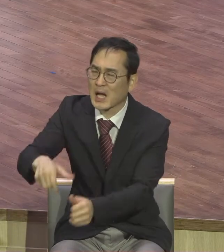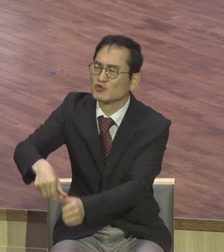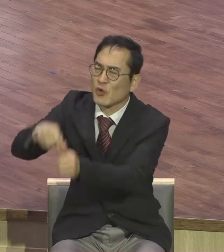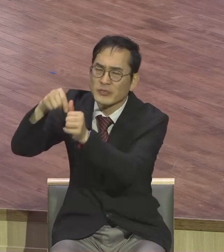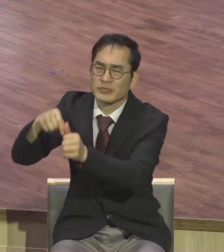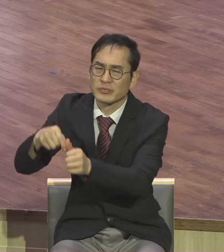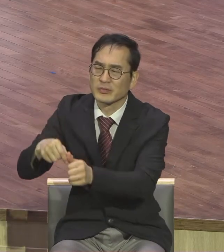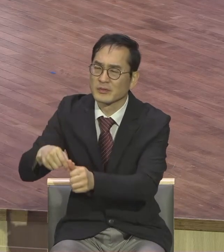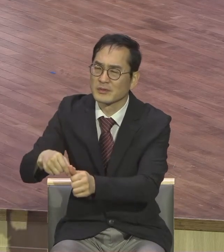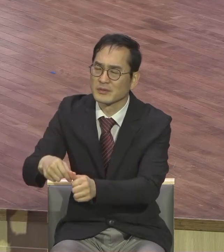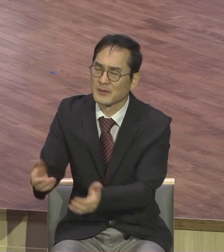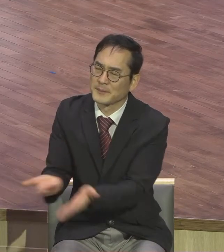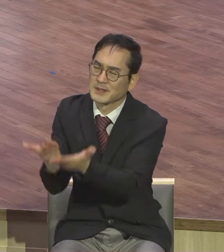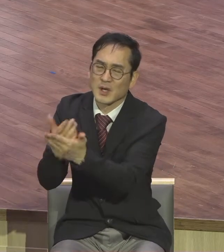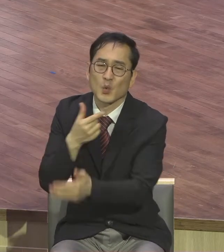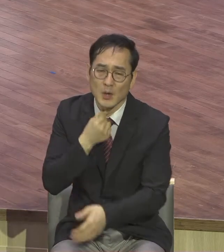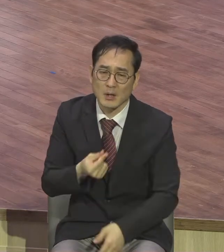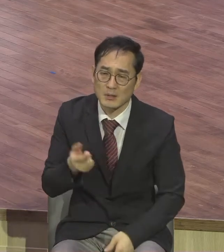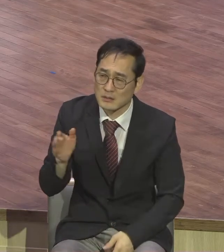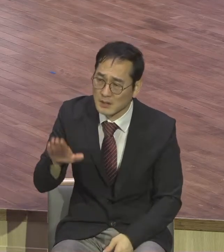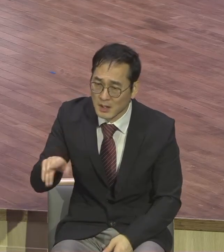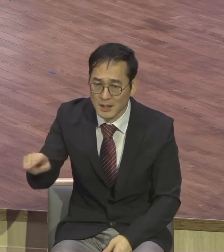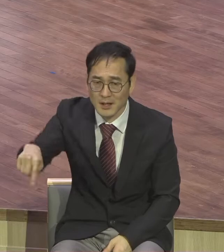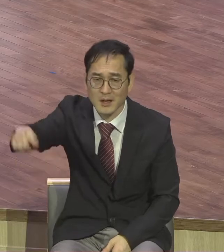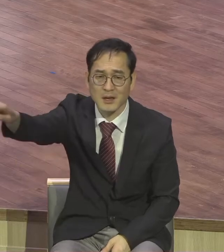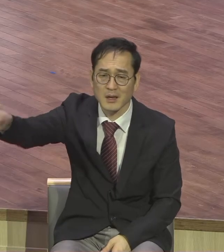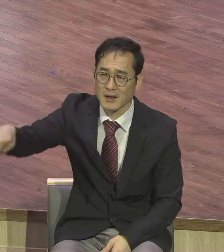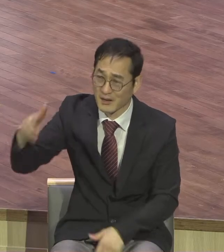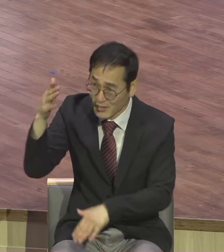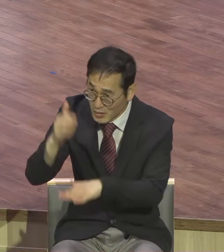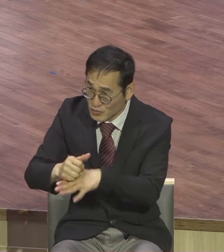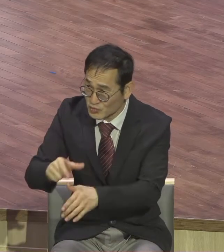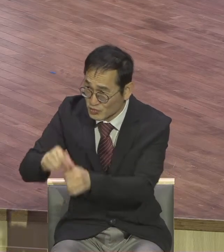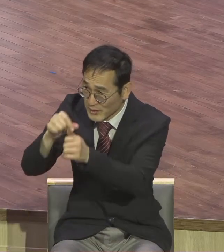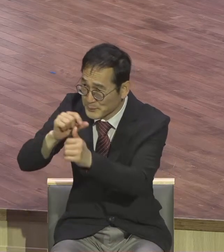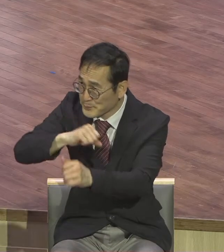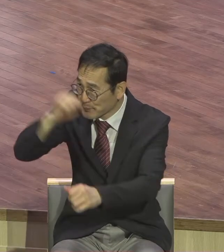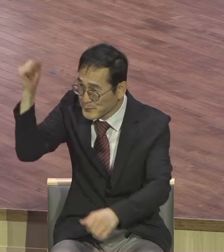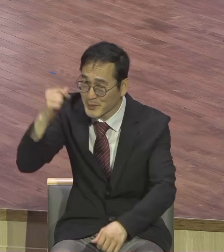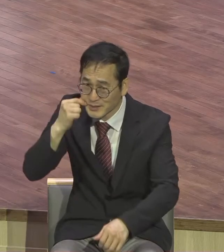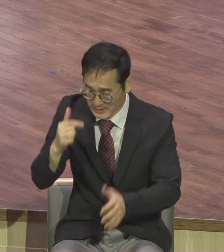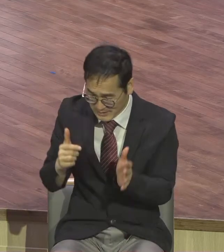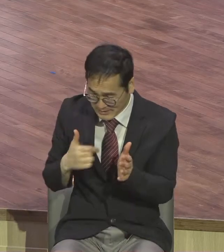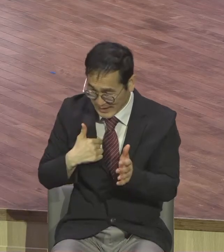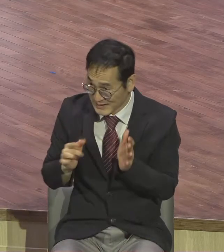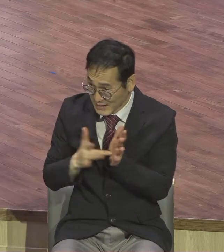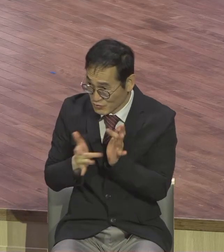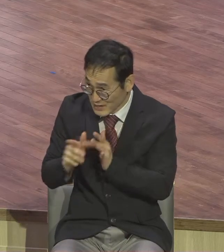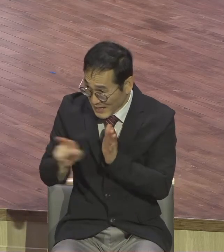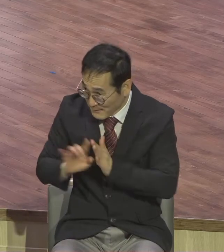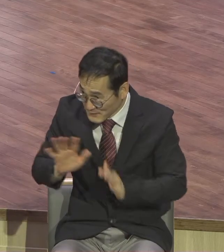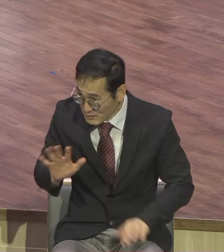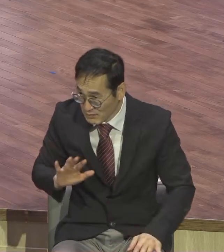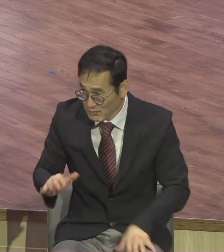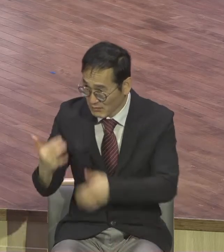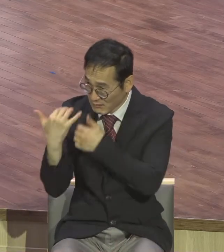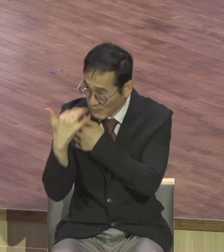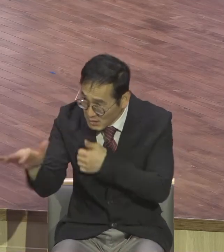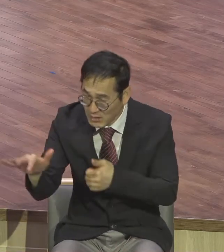그런지 어렵습니까 구원받지 못하고 지옥간다 이거는 태어나지 않는 게 훨씬 낫는 얼마나 영원토록